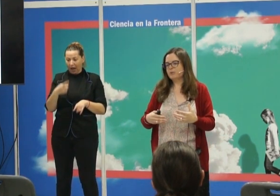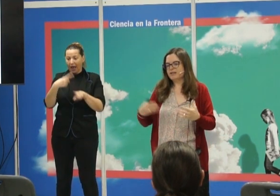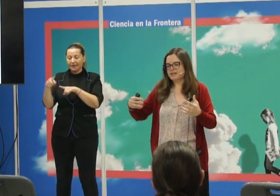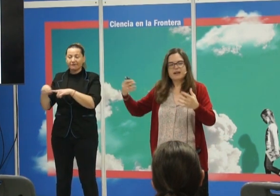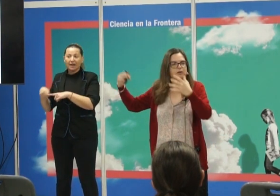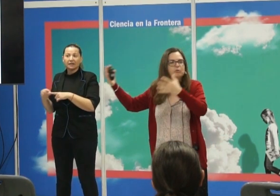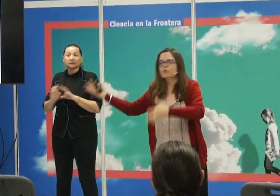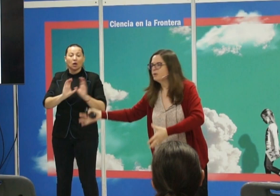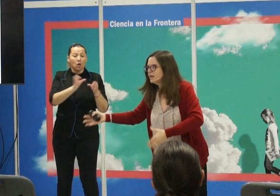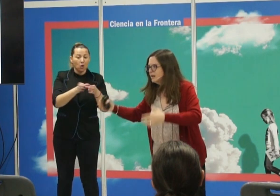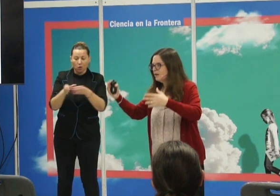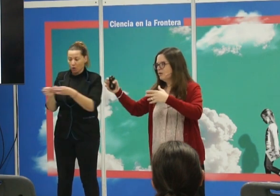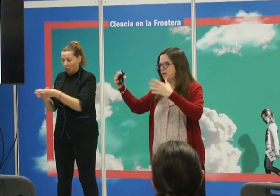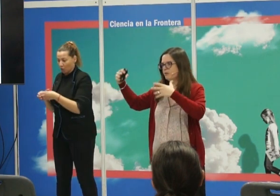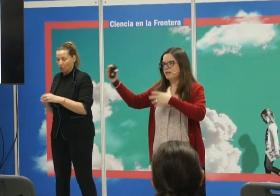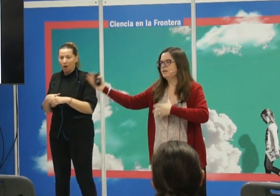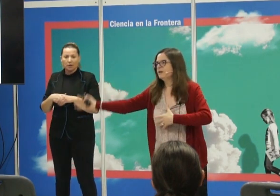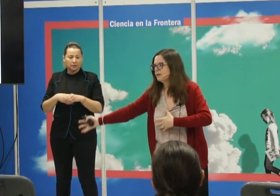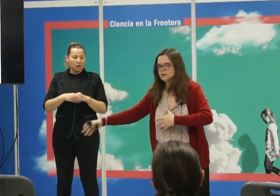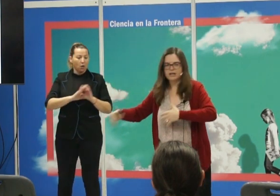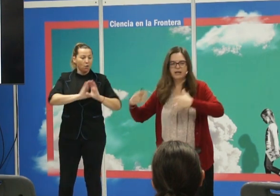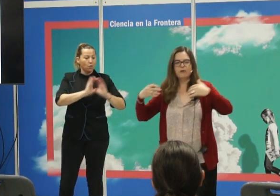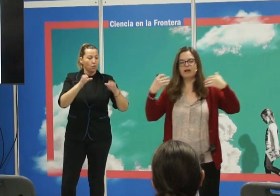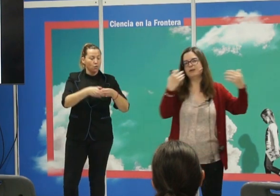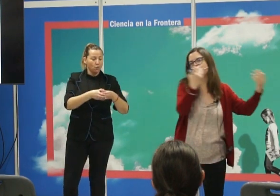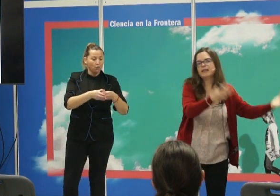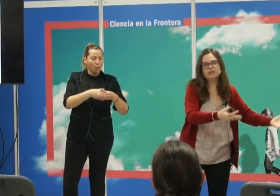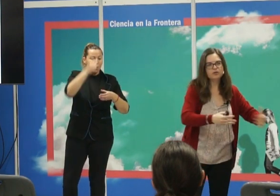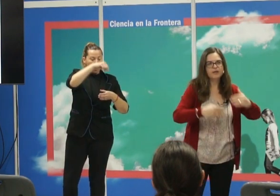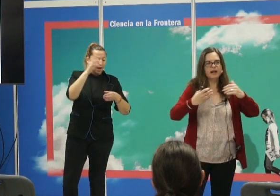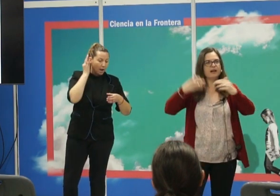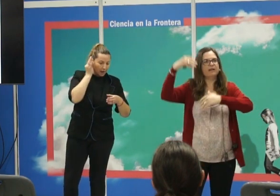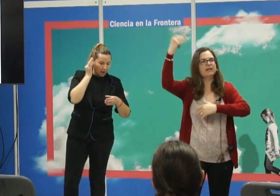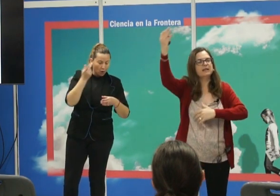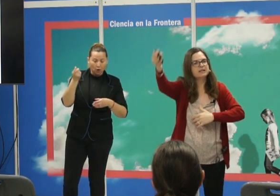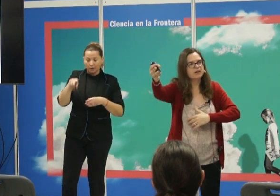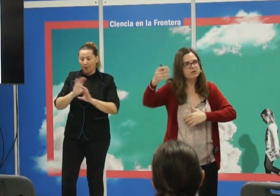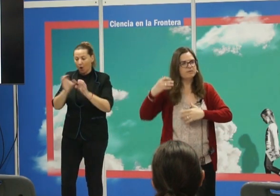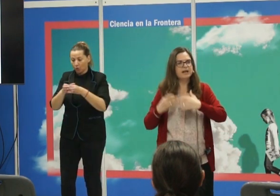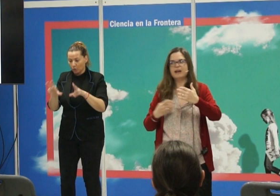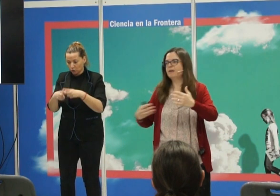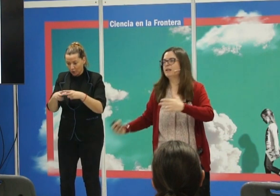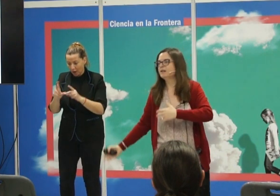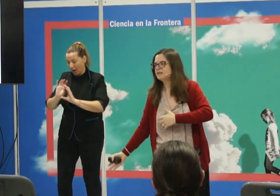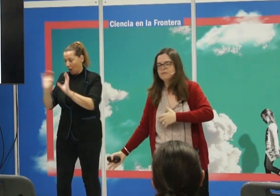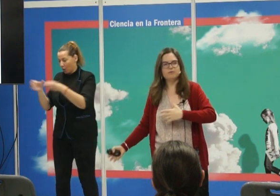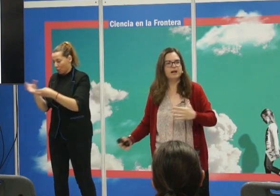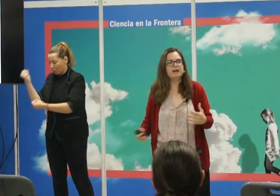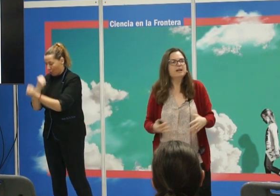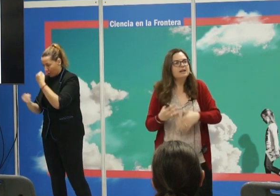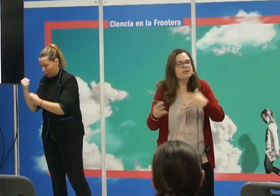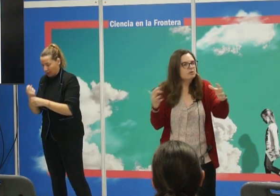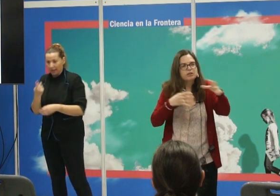Tú puedes estar dentro de un grupo de género y tener una identificación de género, a la vez la tienes social, a la vez la tienes económica, a la vez la tienes